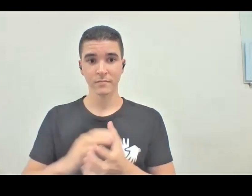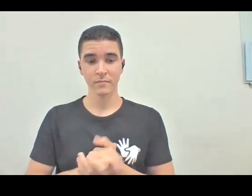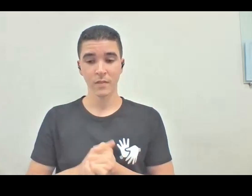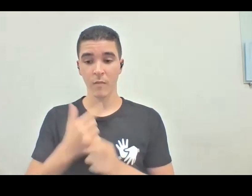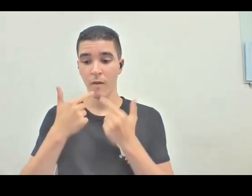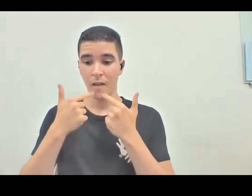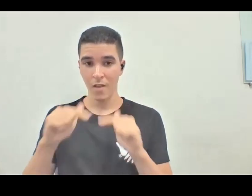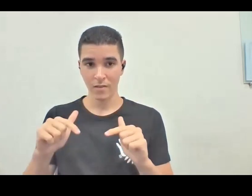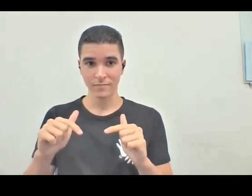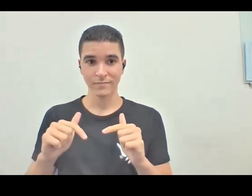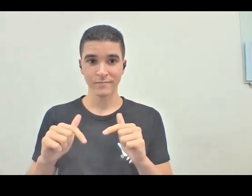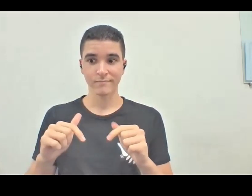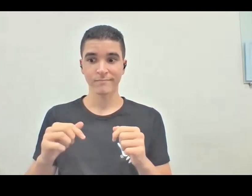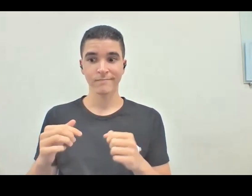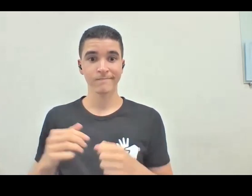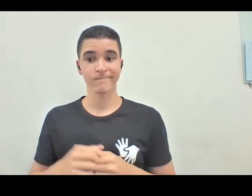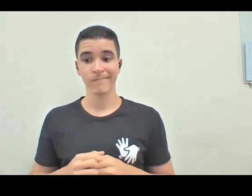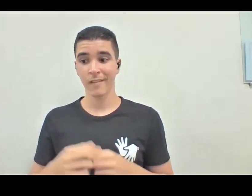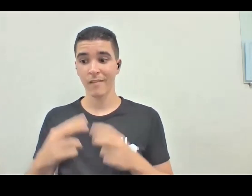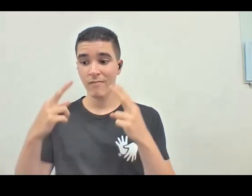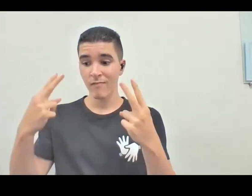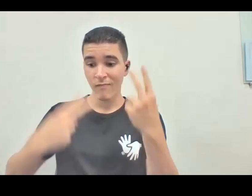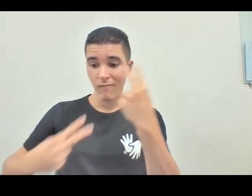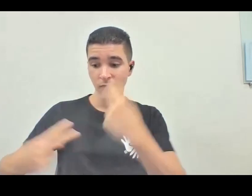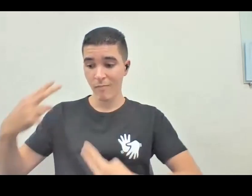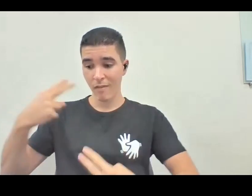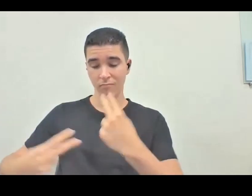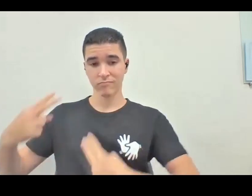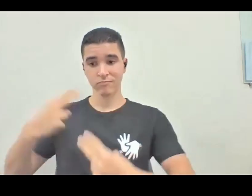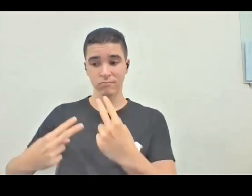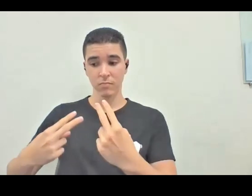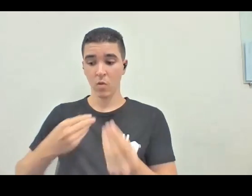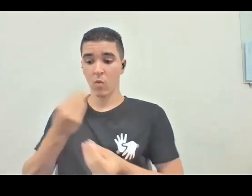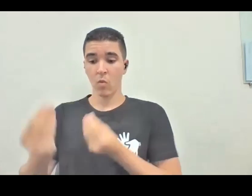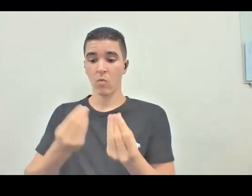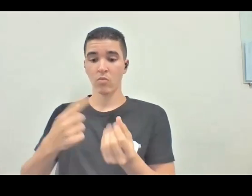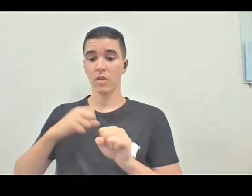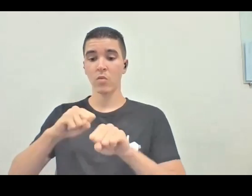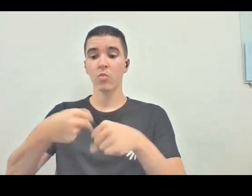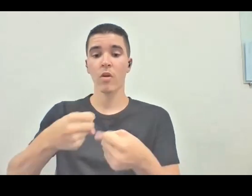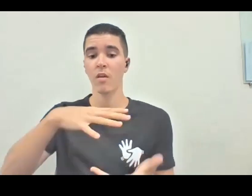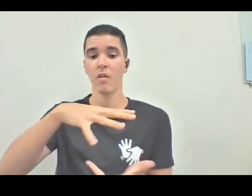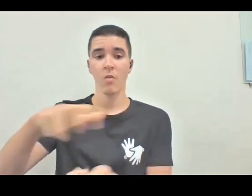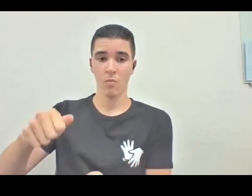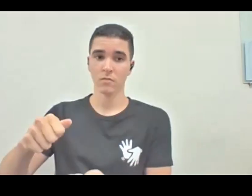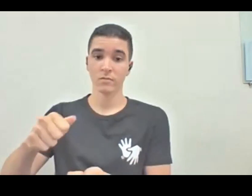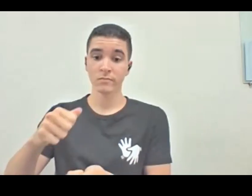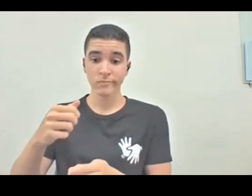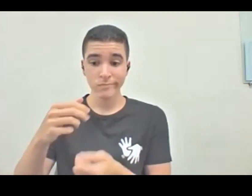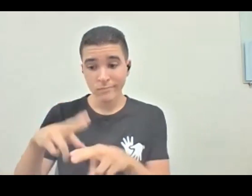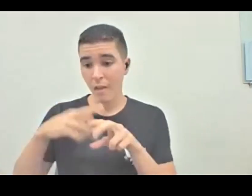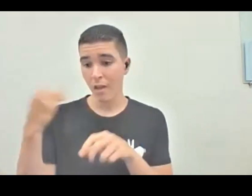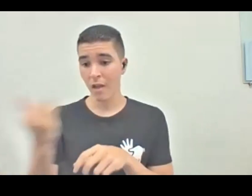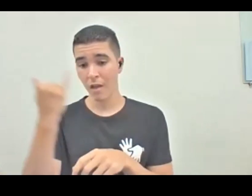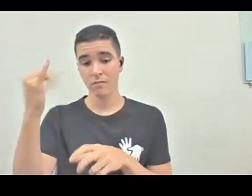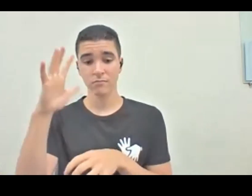linguagem, reolhar pra minha postura no mundo, eu sinto que é um convite que, que bom que aconteça em museus, porque museus são esses